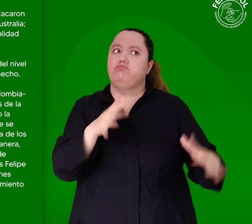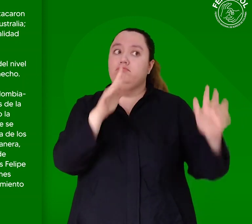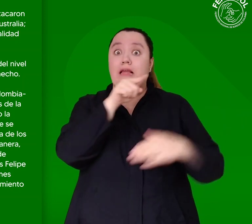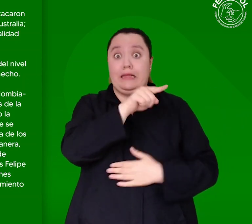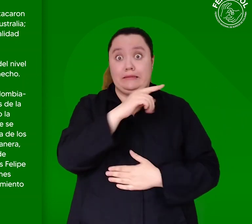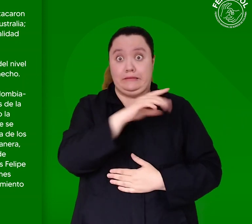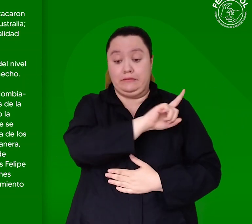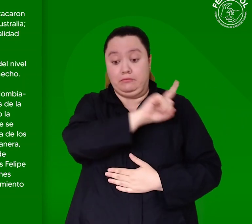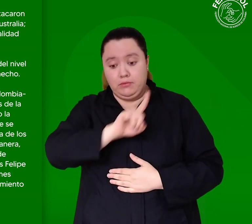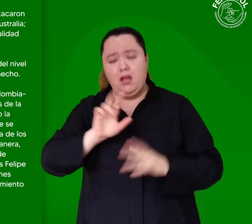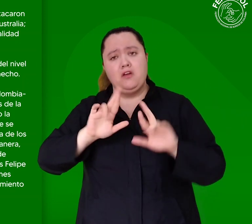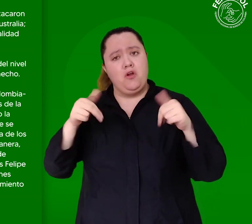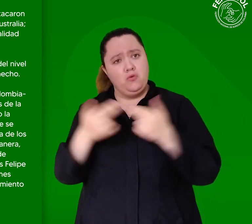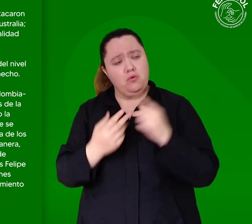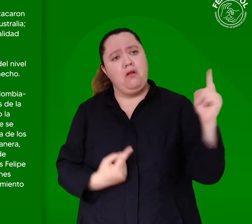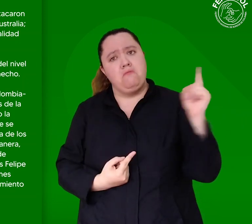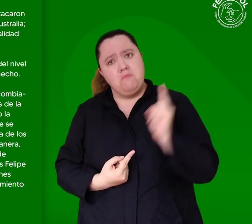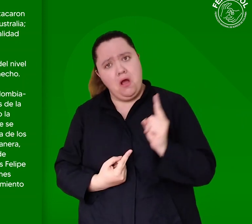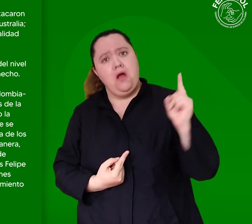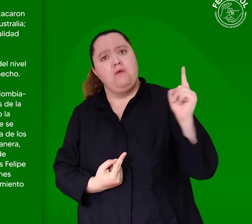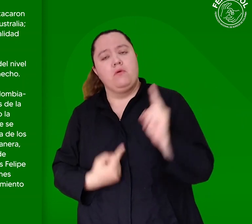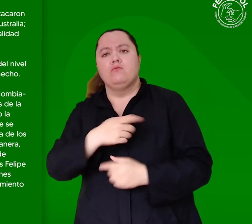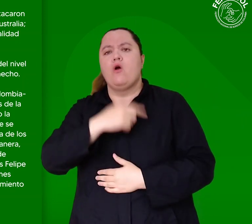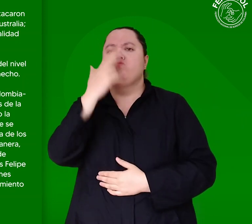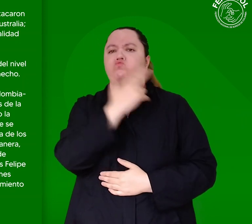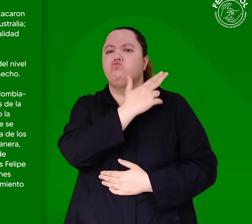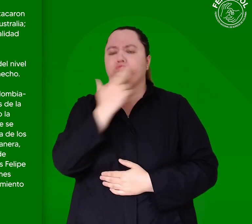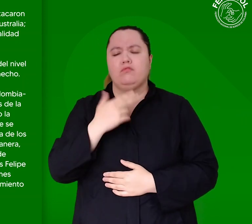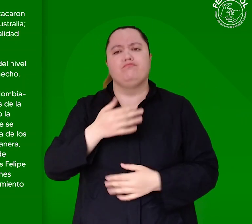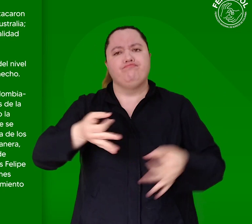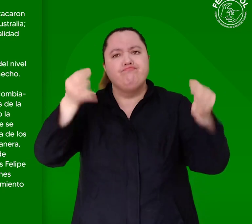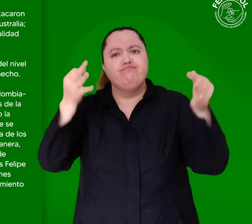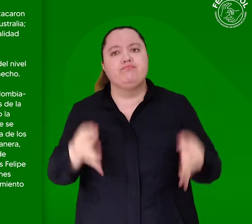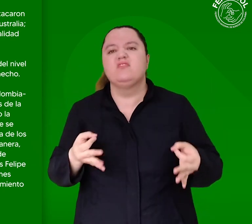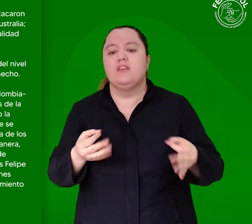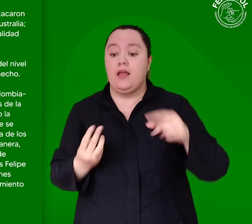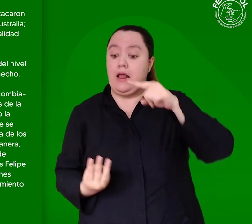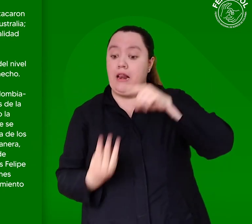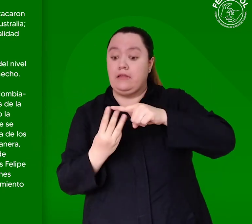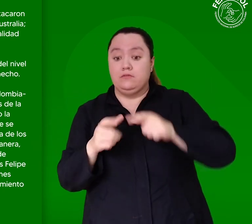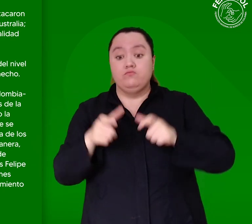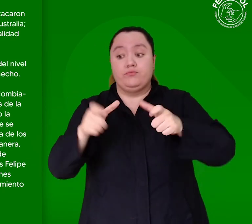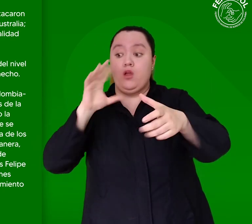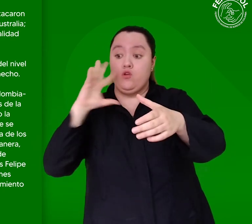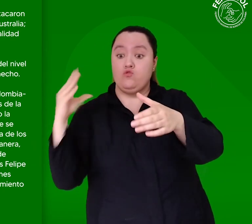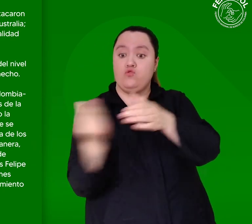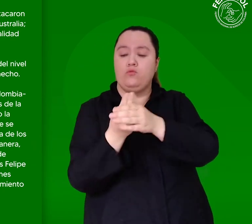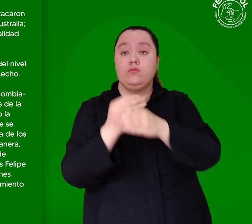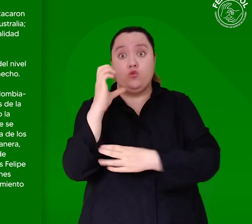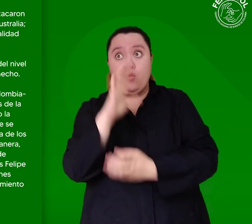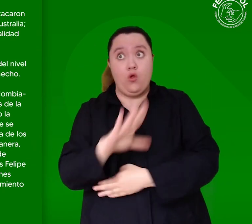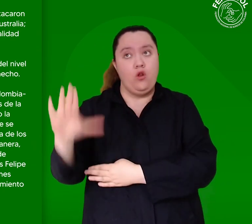acompañado todas las reuniones, reiterando su compromiso por que el licenciamiento incluyente en Colombia sea una realidad.